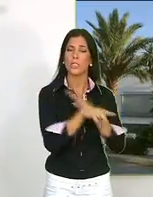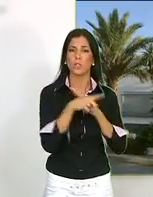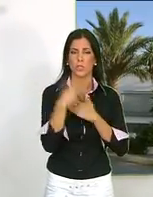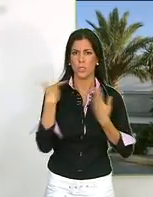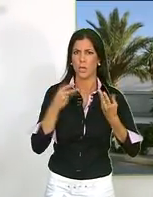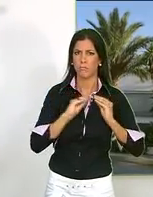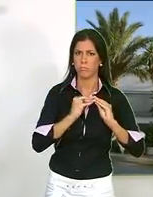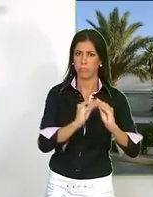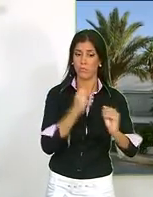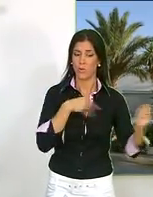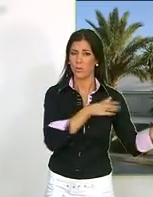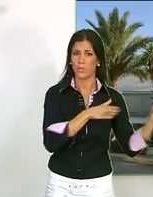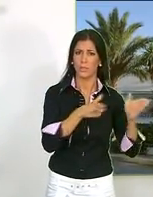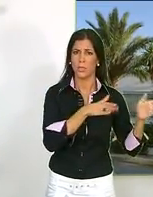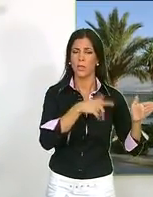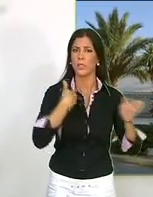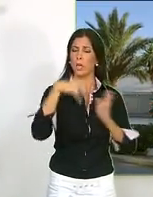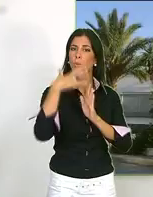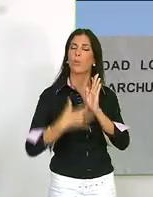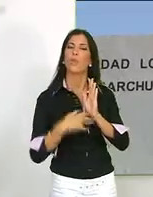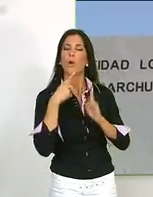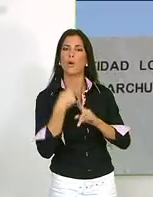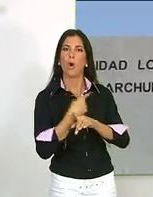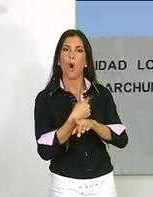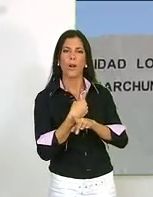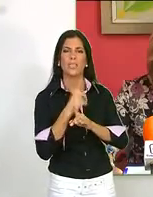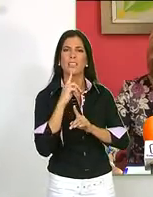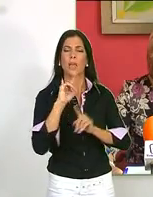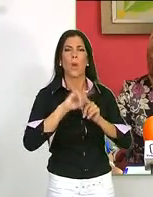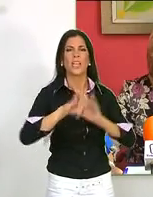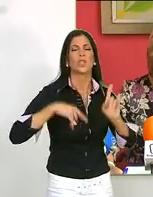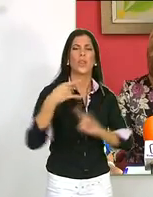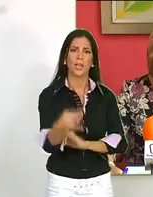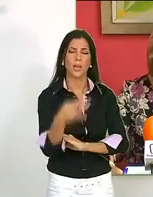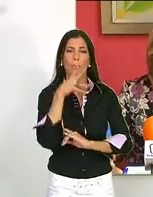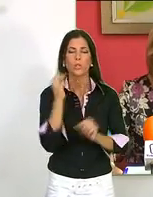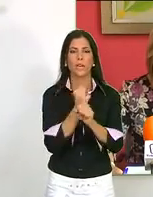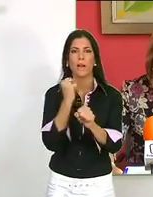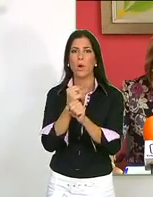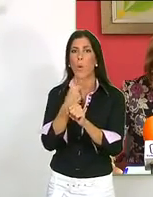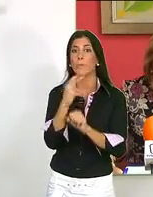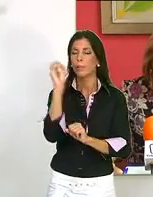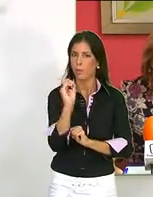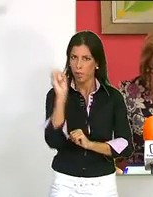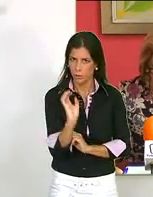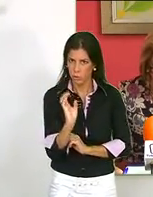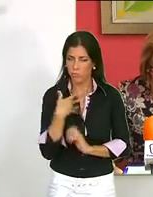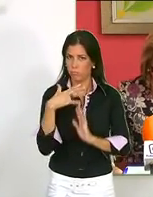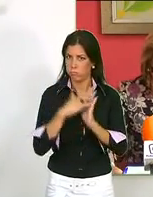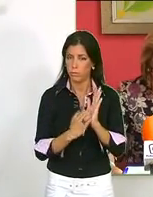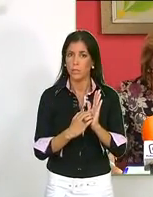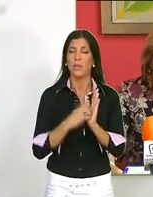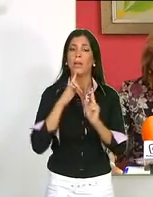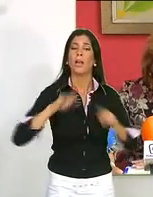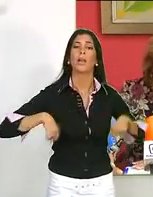La titular ha indicado que gracias a la gestión desarrollada en ese tiempo se han reducido las horas extraordinarias ante